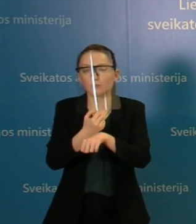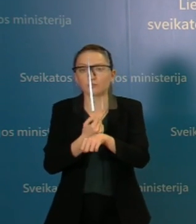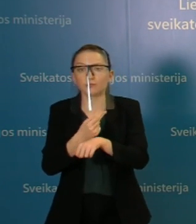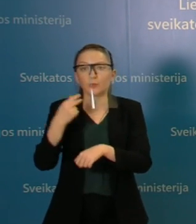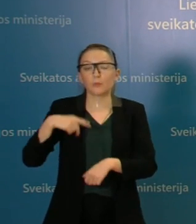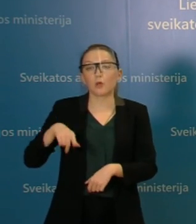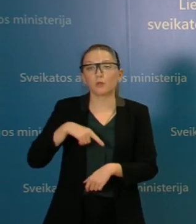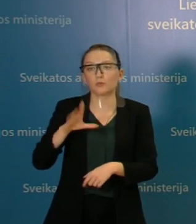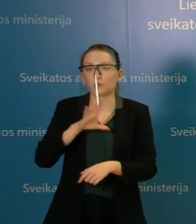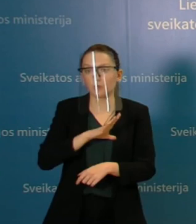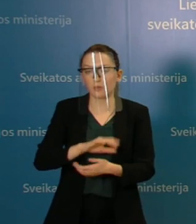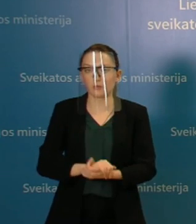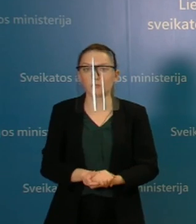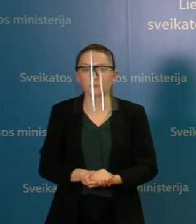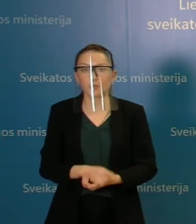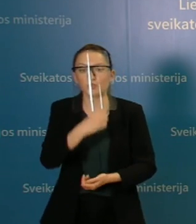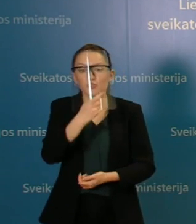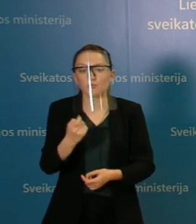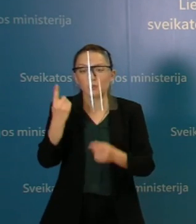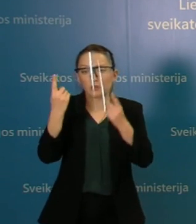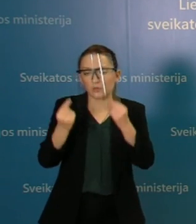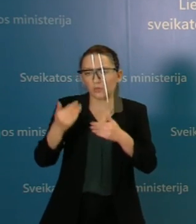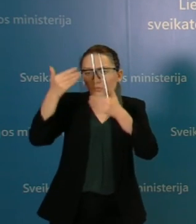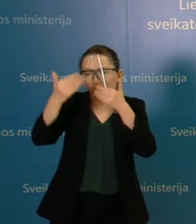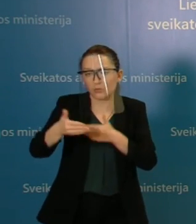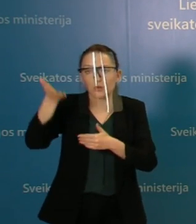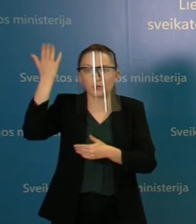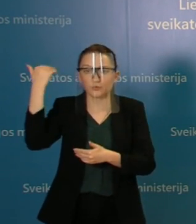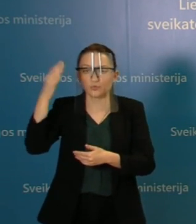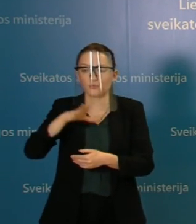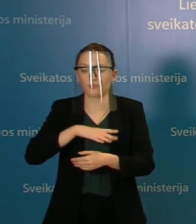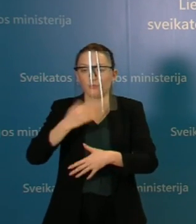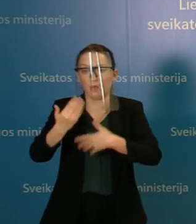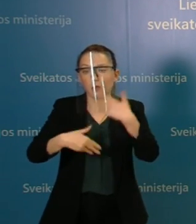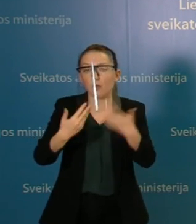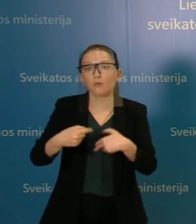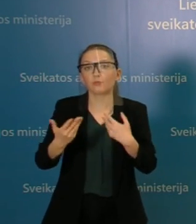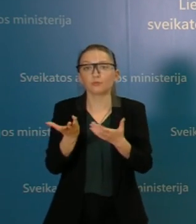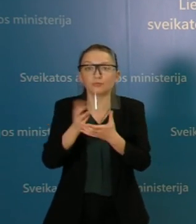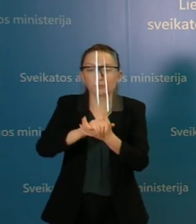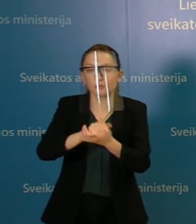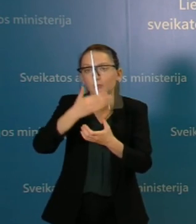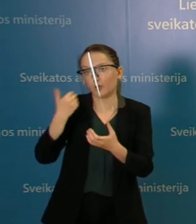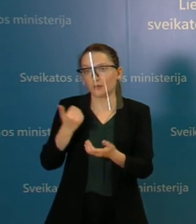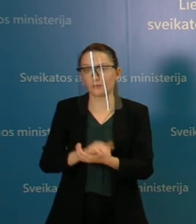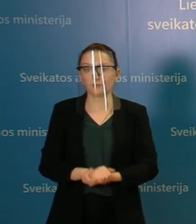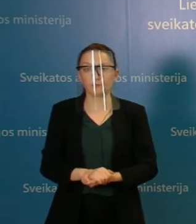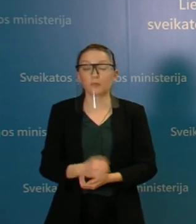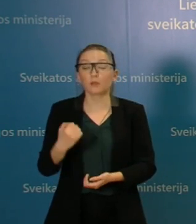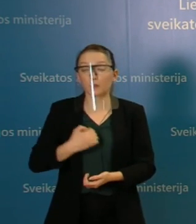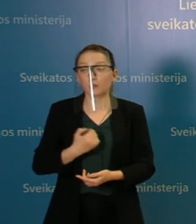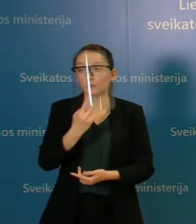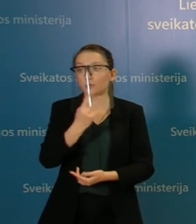ir niekas jokių šimto dienų, kai būdavo įprastai vyriausybė įsibėgėti šitoj situacijoj neturės. Tai gaila, kad taip vyksta,